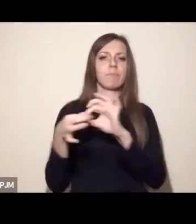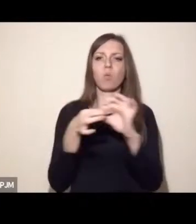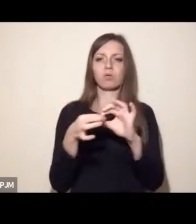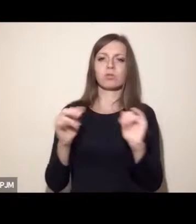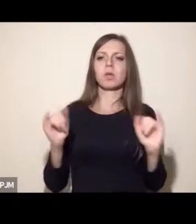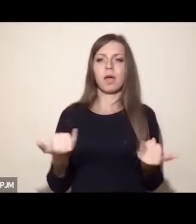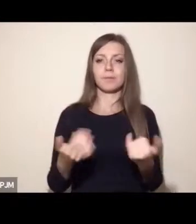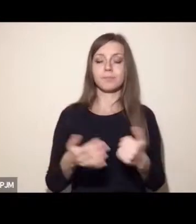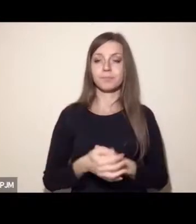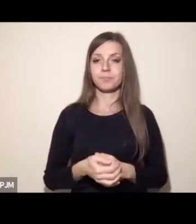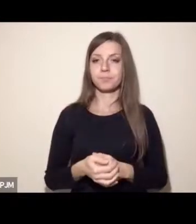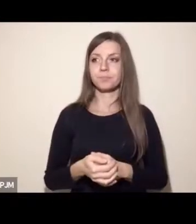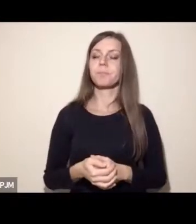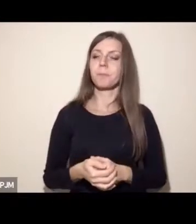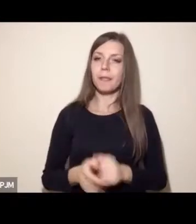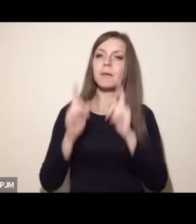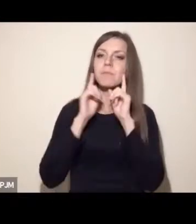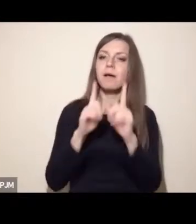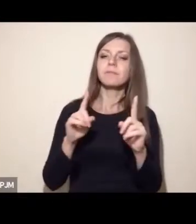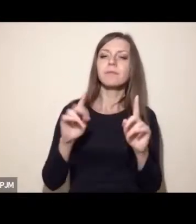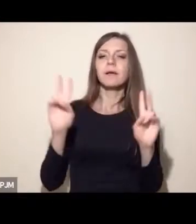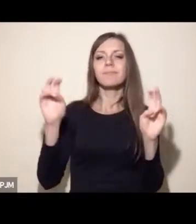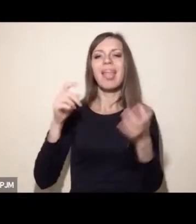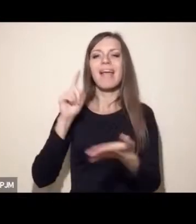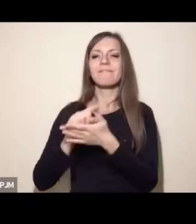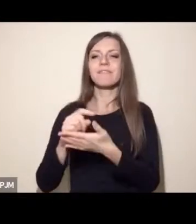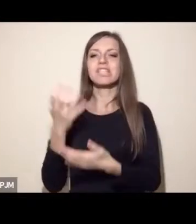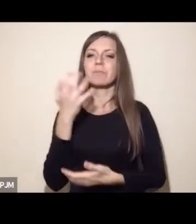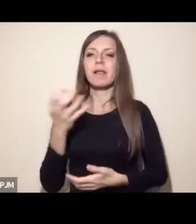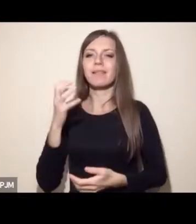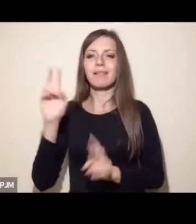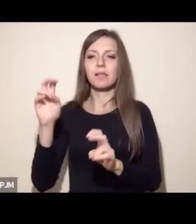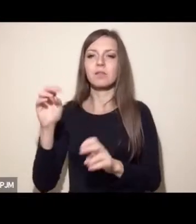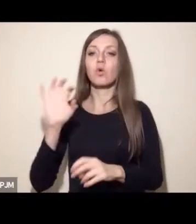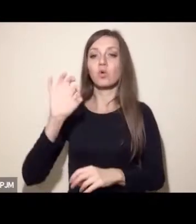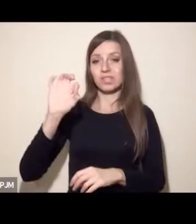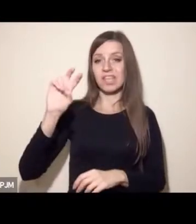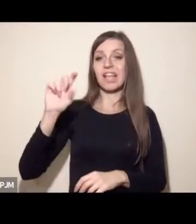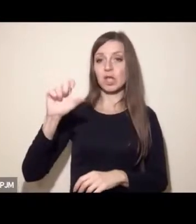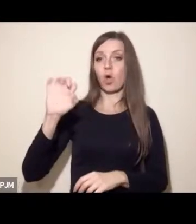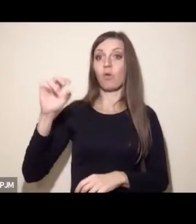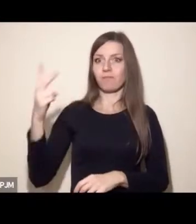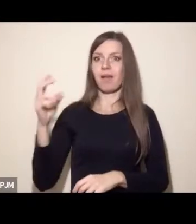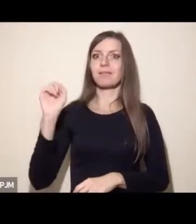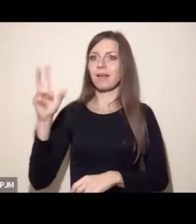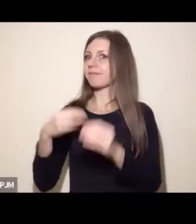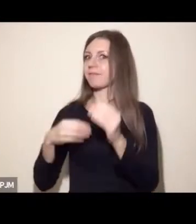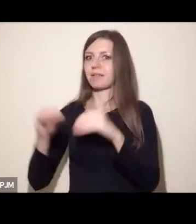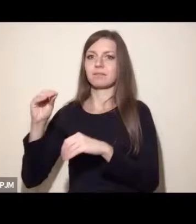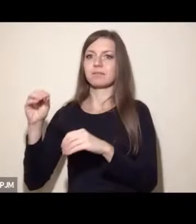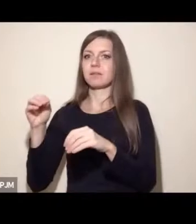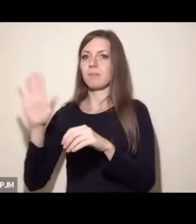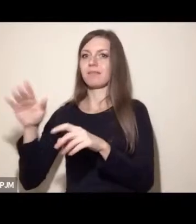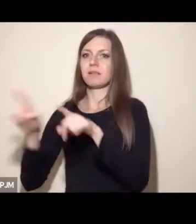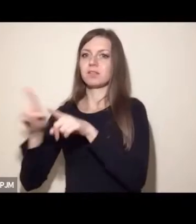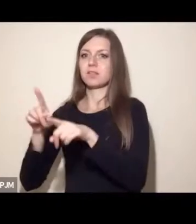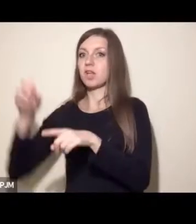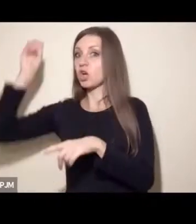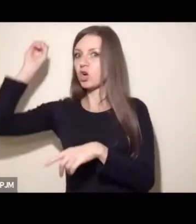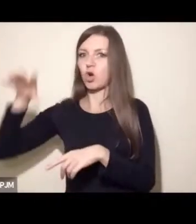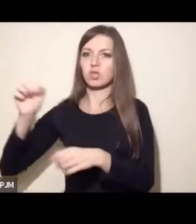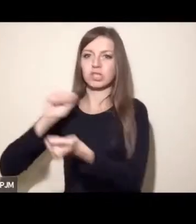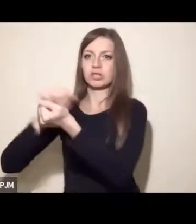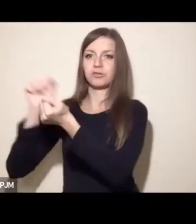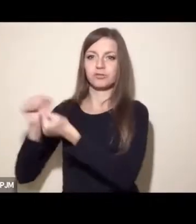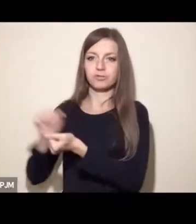prawda, że jeżeli chodzi o efekcie plebniany, to dwutlenek węgla ma większe znaczenie. Tym niemniej metan jest bardzo szkodliwy i